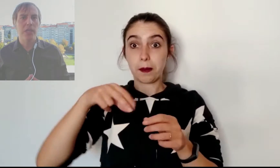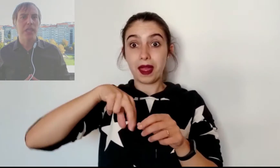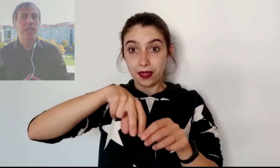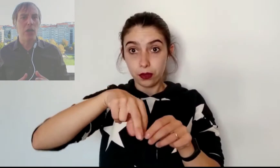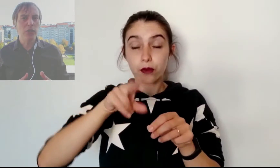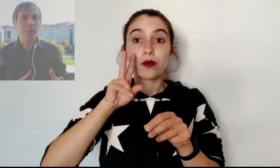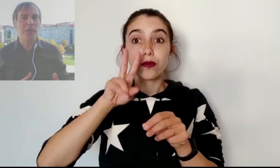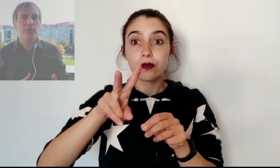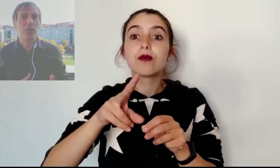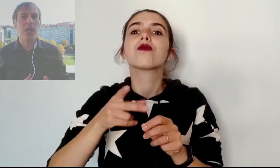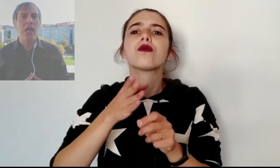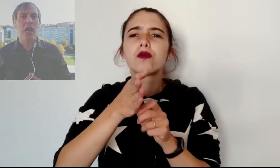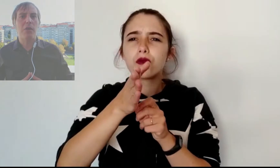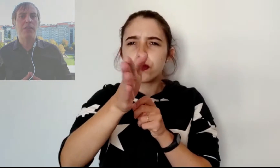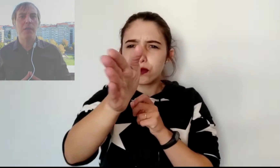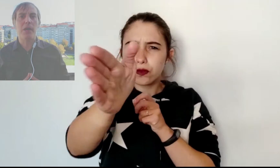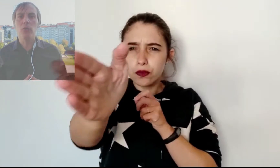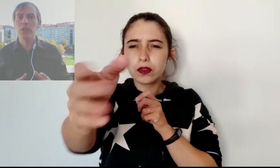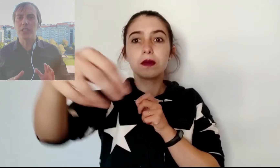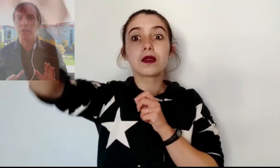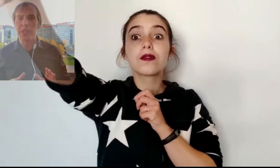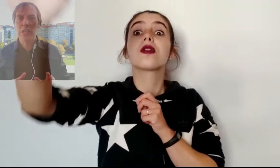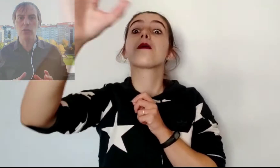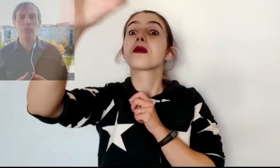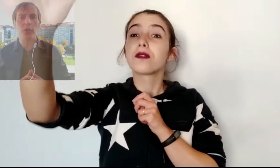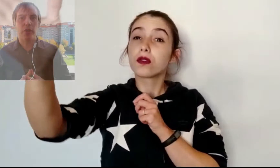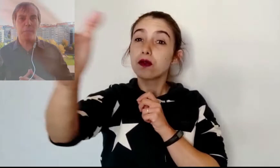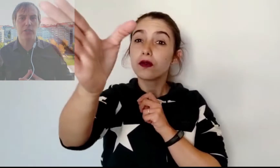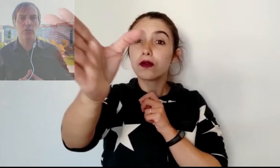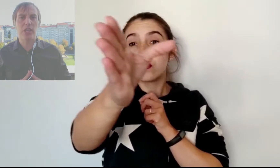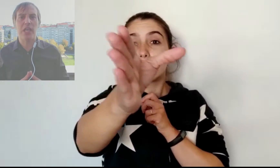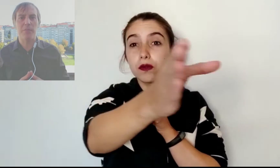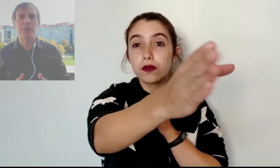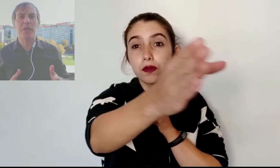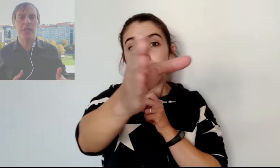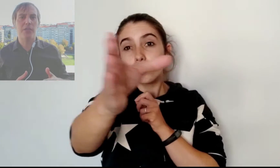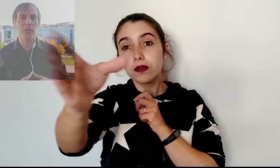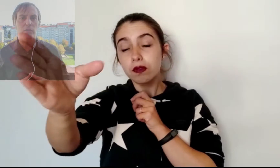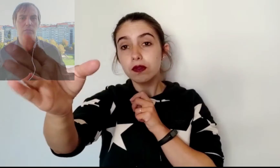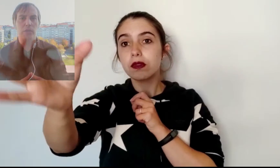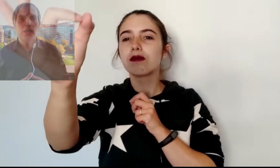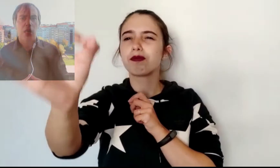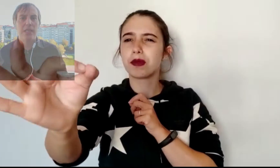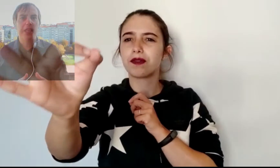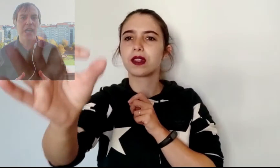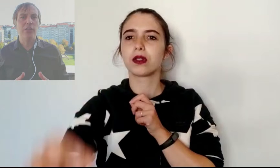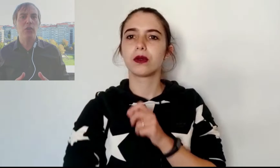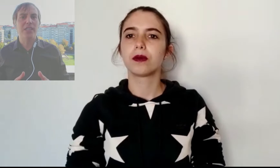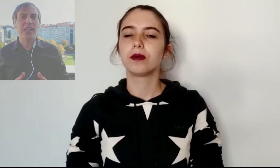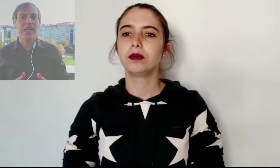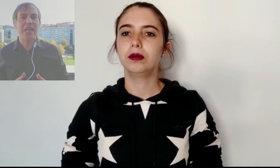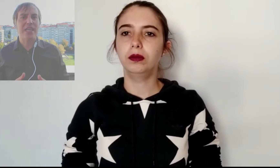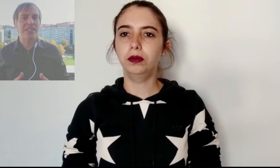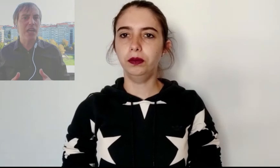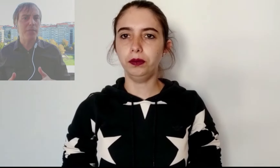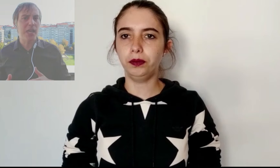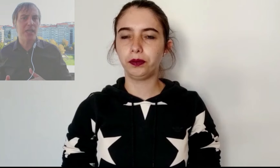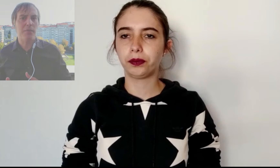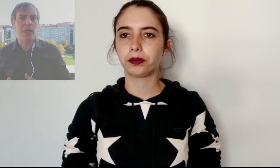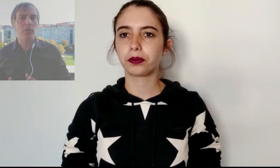y la otra persona avanzaba un determinado número de pasos en la misma dirección, dejando la estaca que ya había clavado